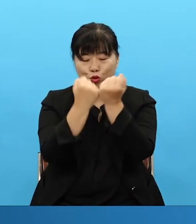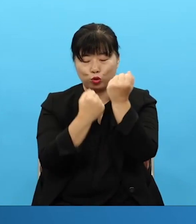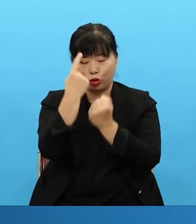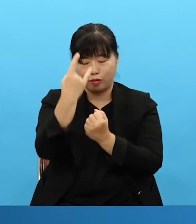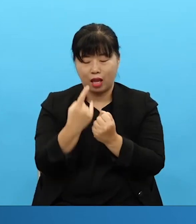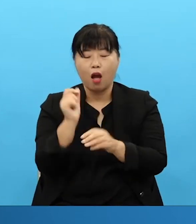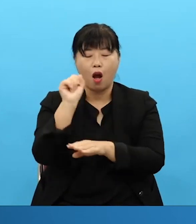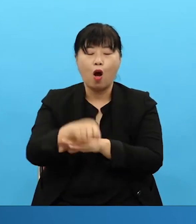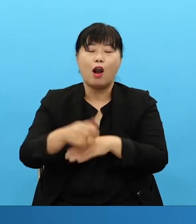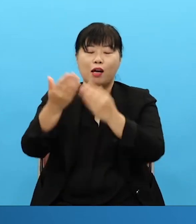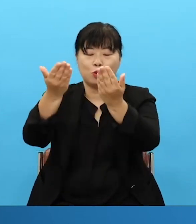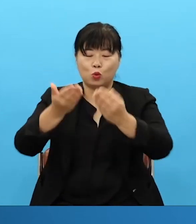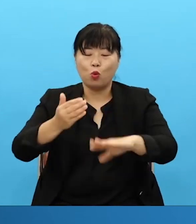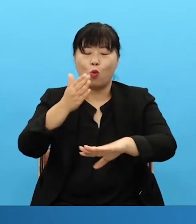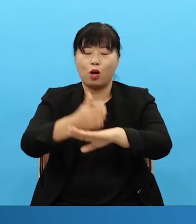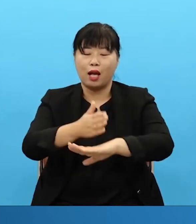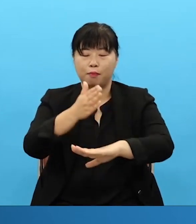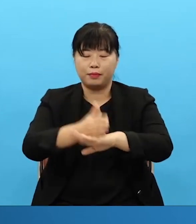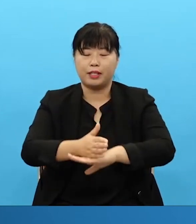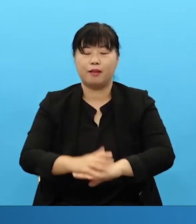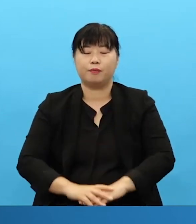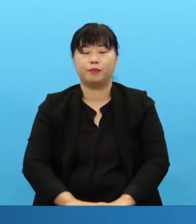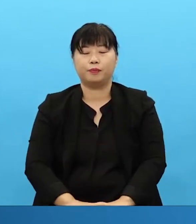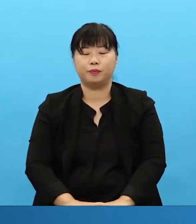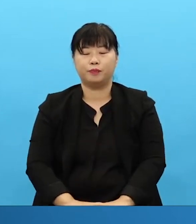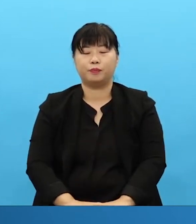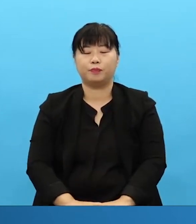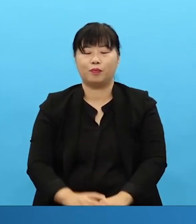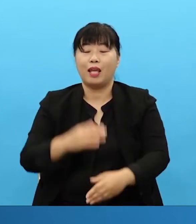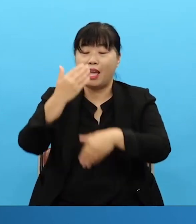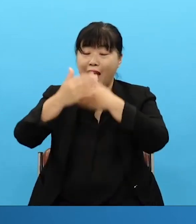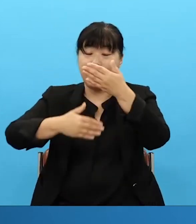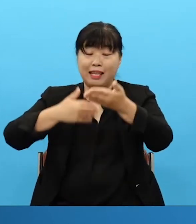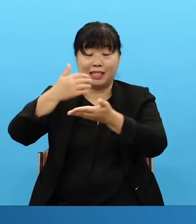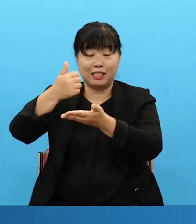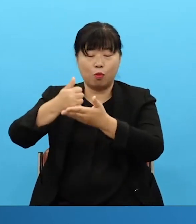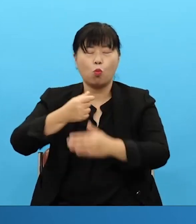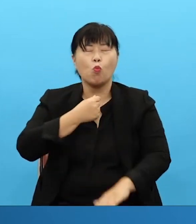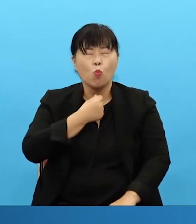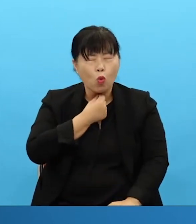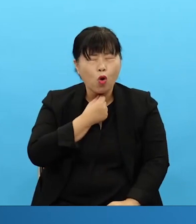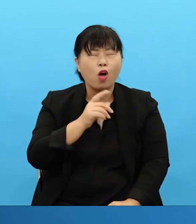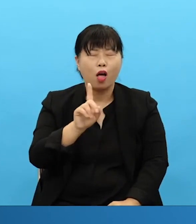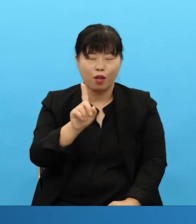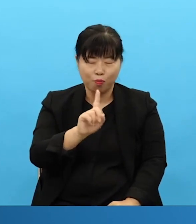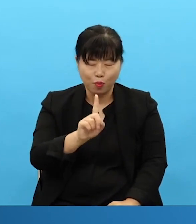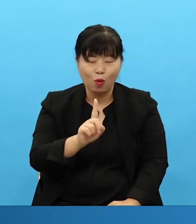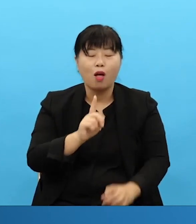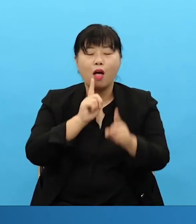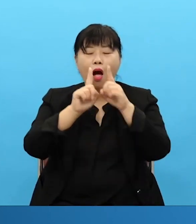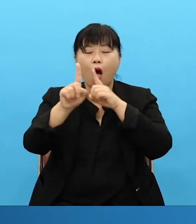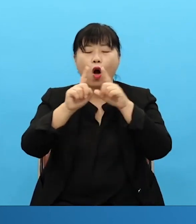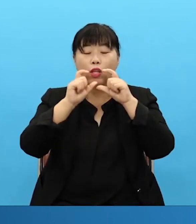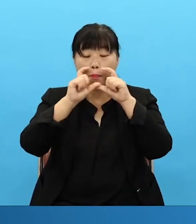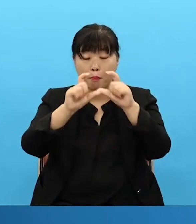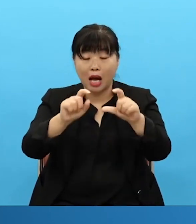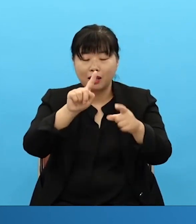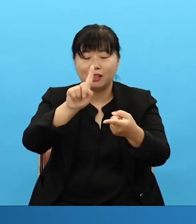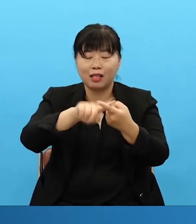We thank you for granting a retreat to our elders' alliance. And may the words that you desire the most be